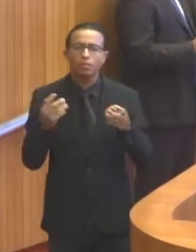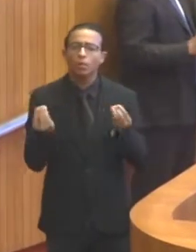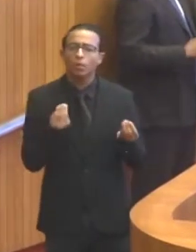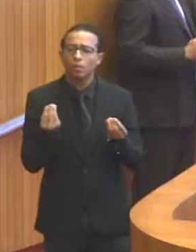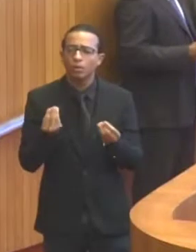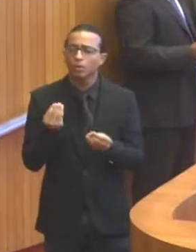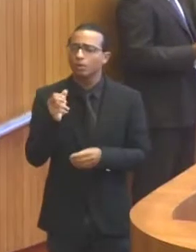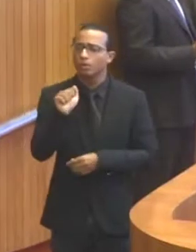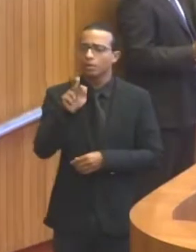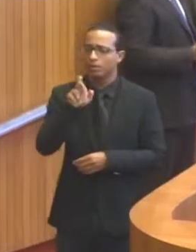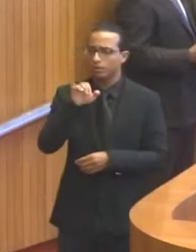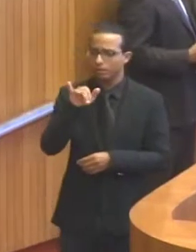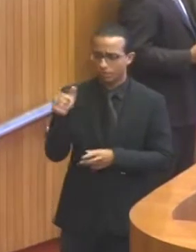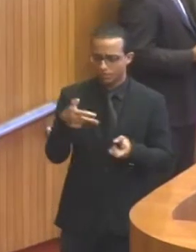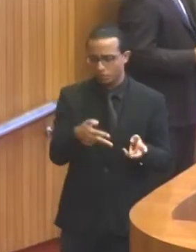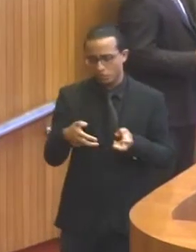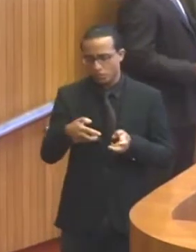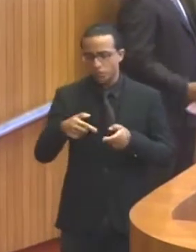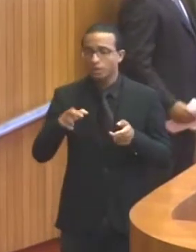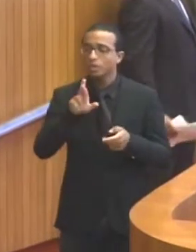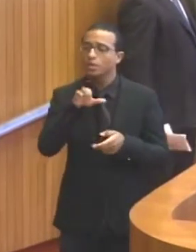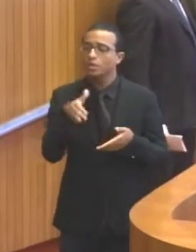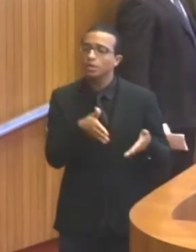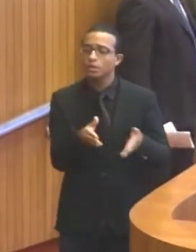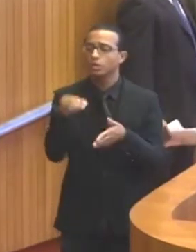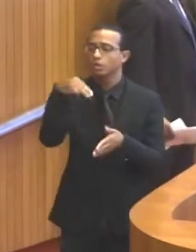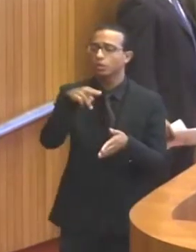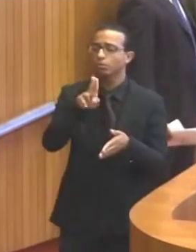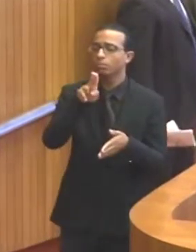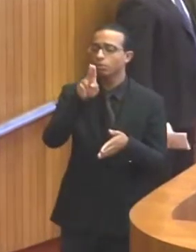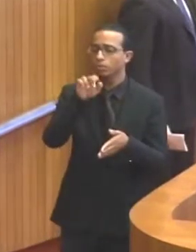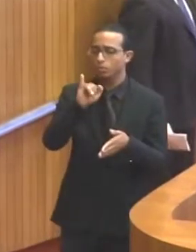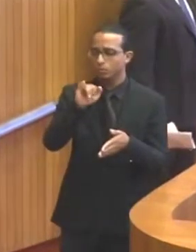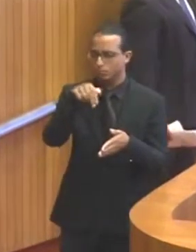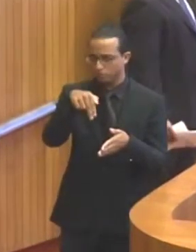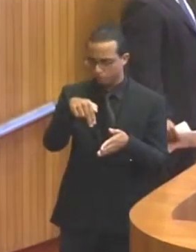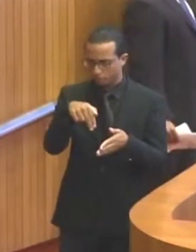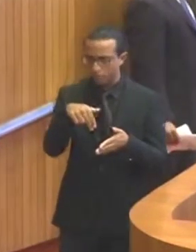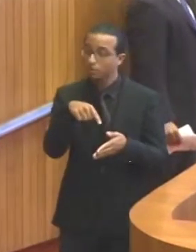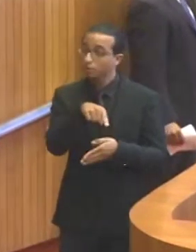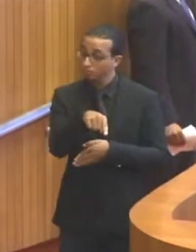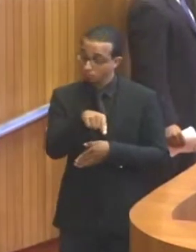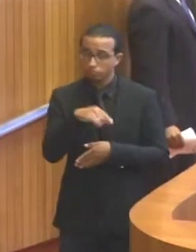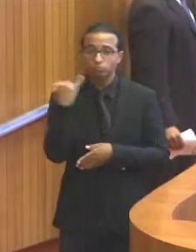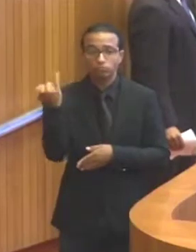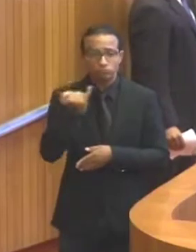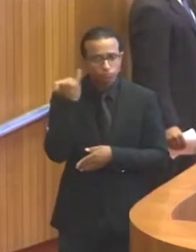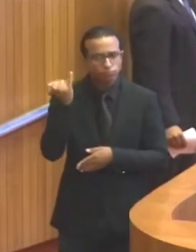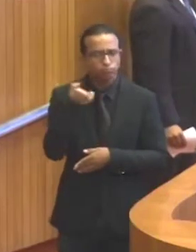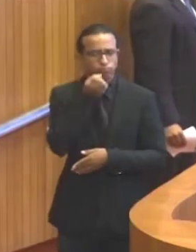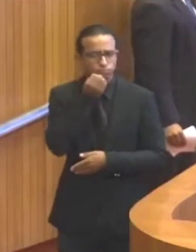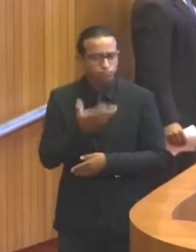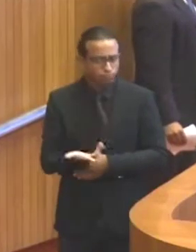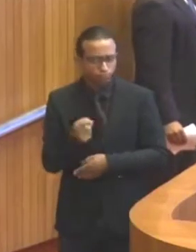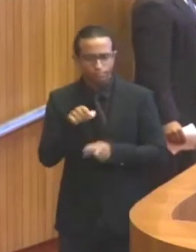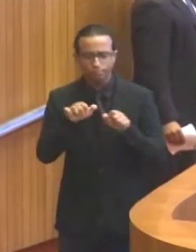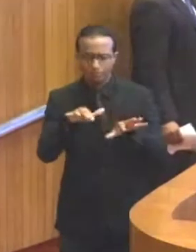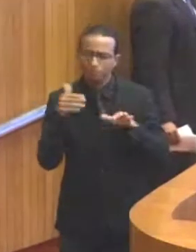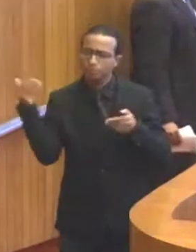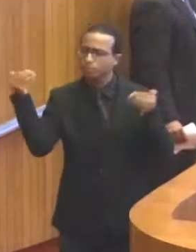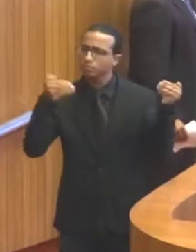areia no Rio Munim. Foi uma audiência surpreendentemente positiva pela